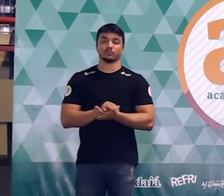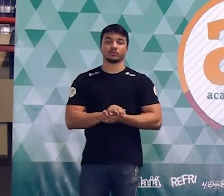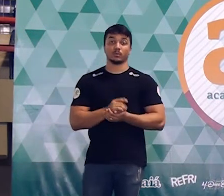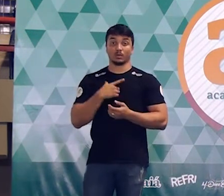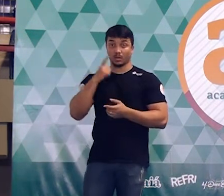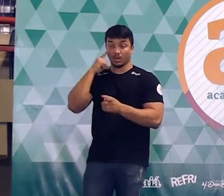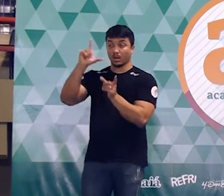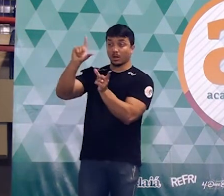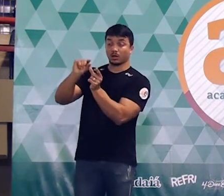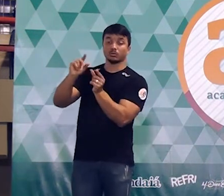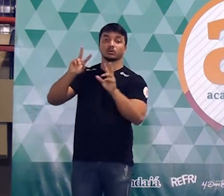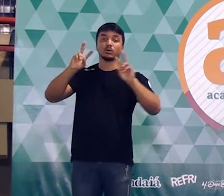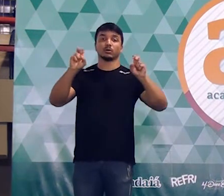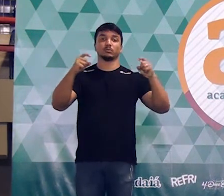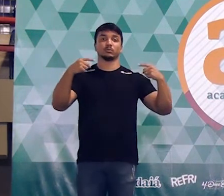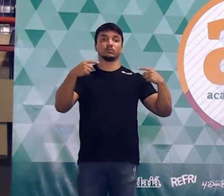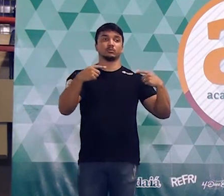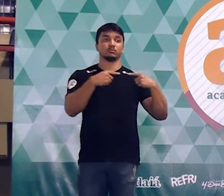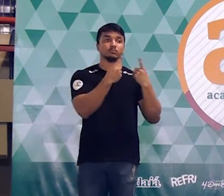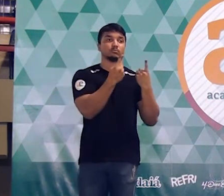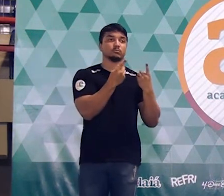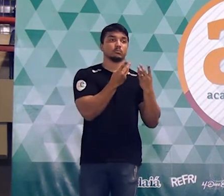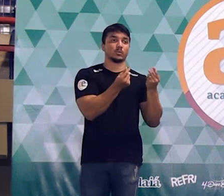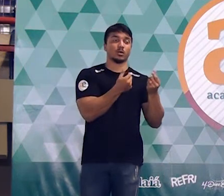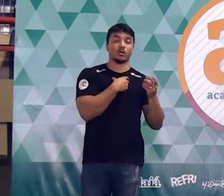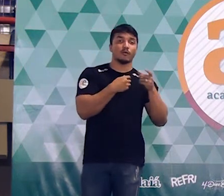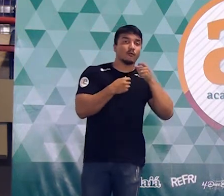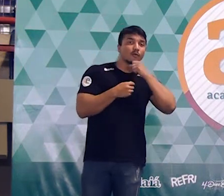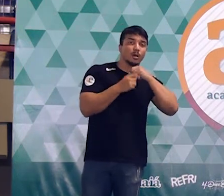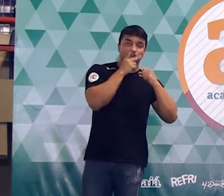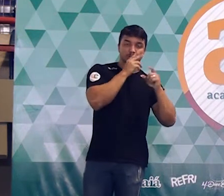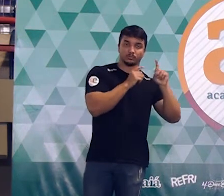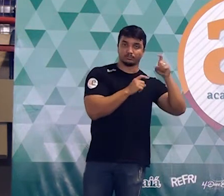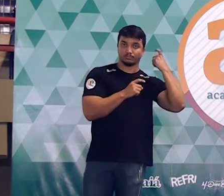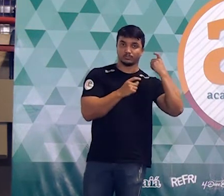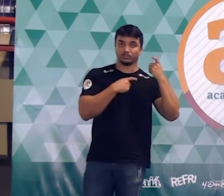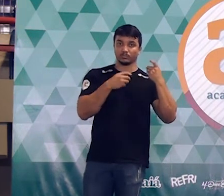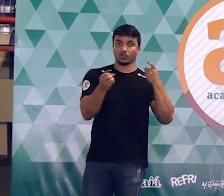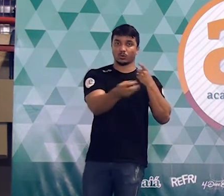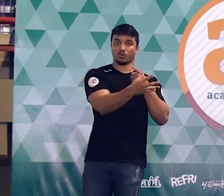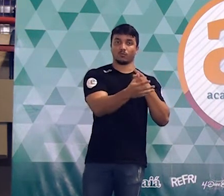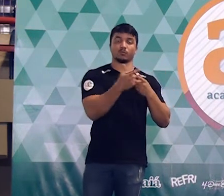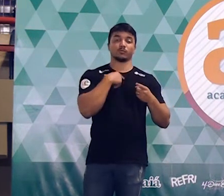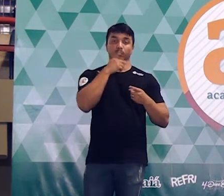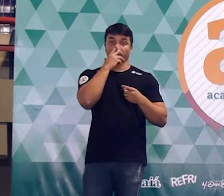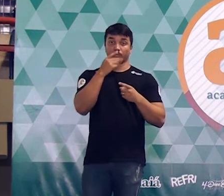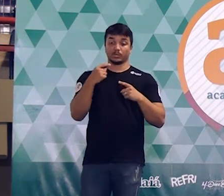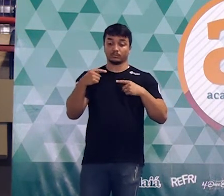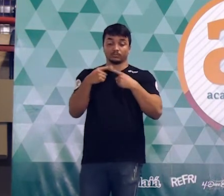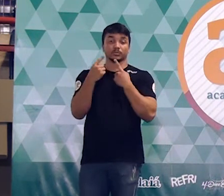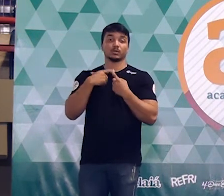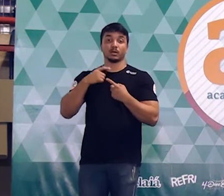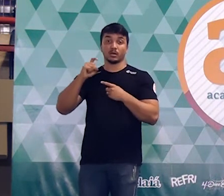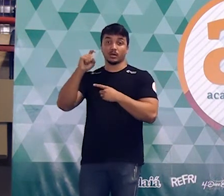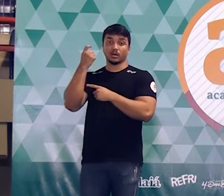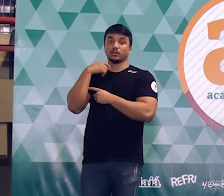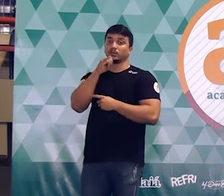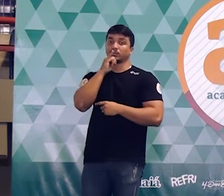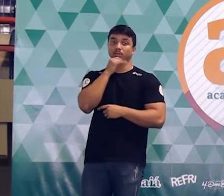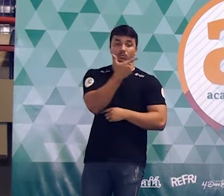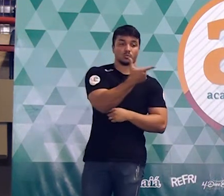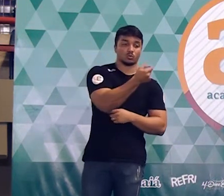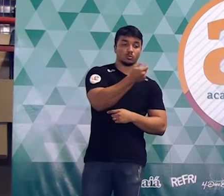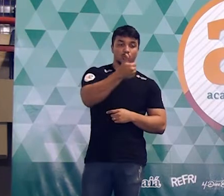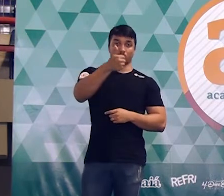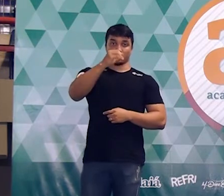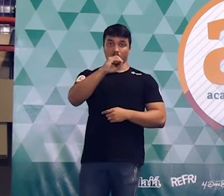A redução em relação do velho para o antigo. Se a gente pegar o que é que era antes de 2010 e o